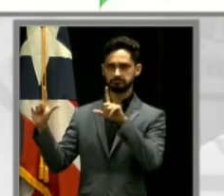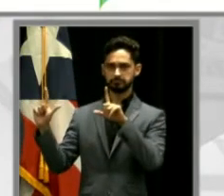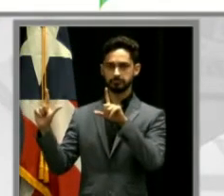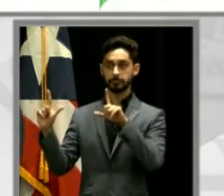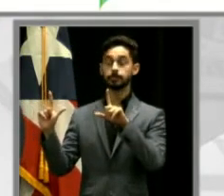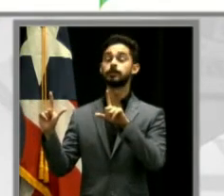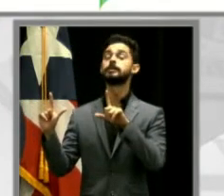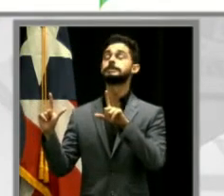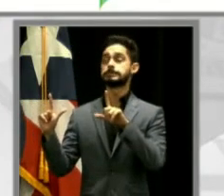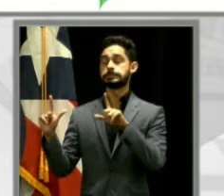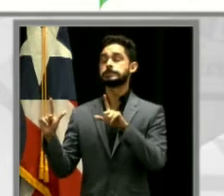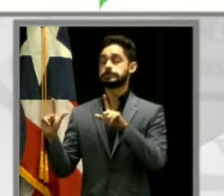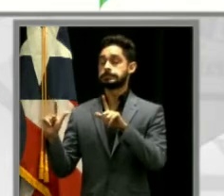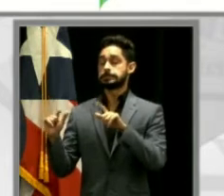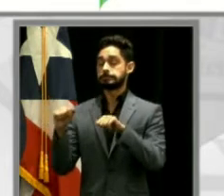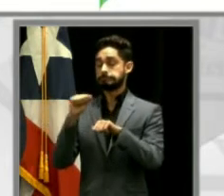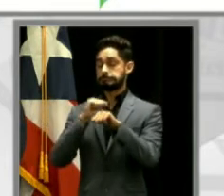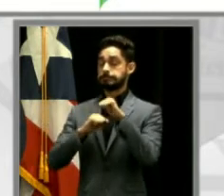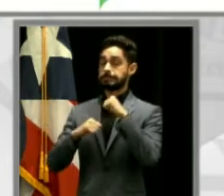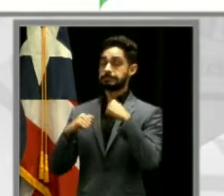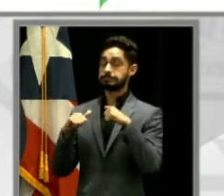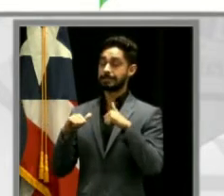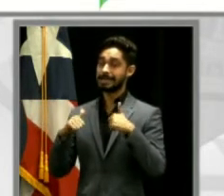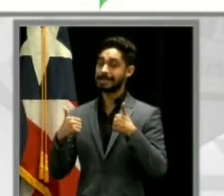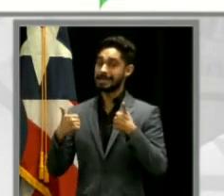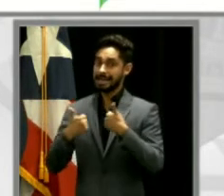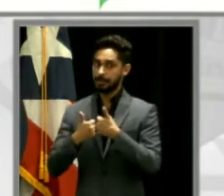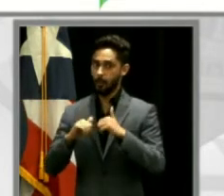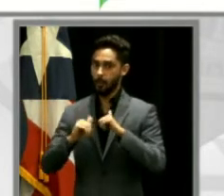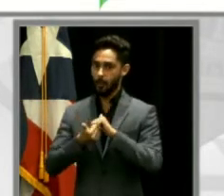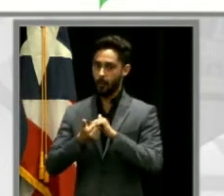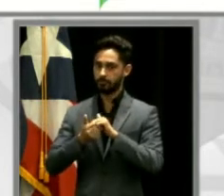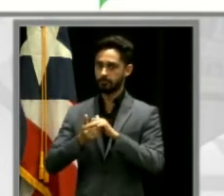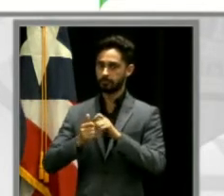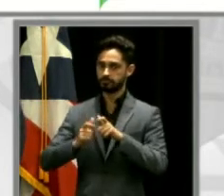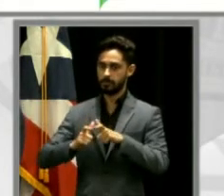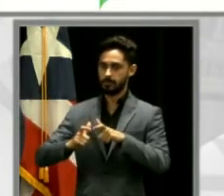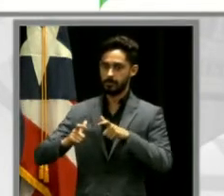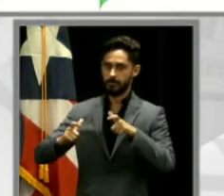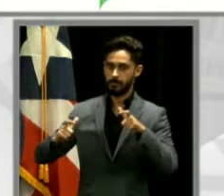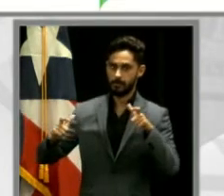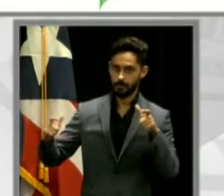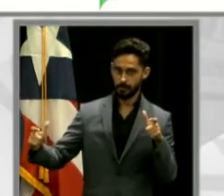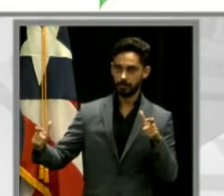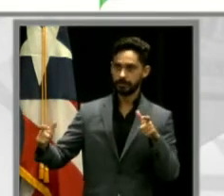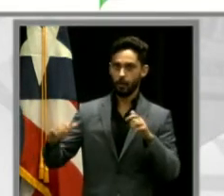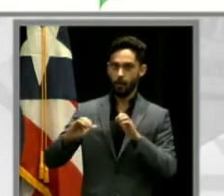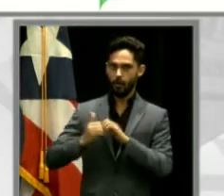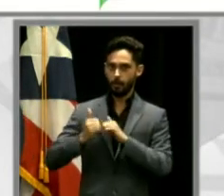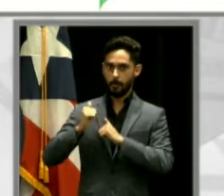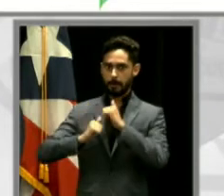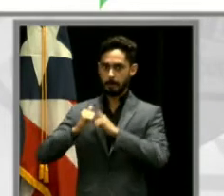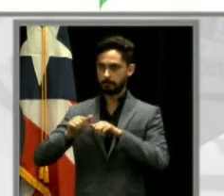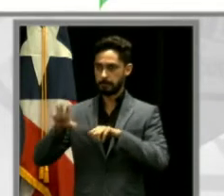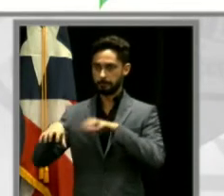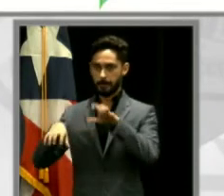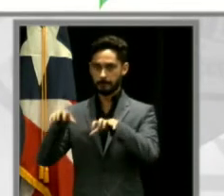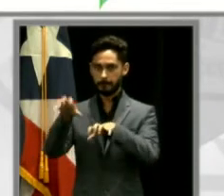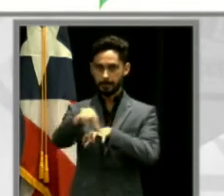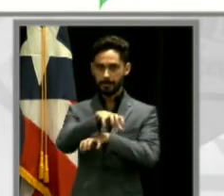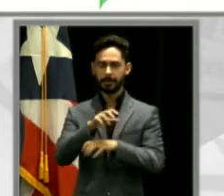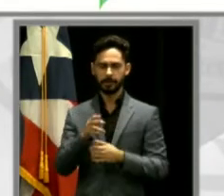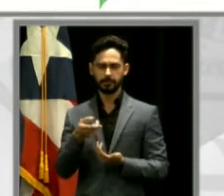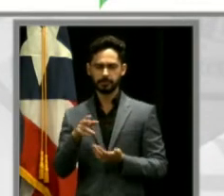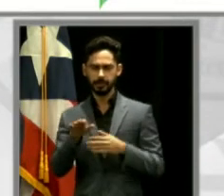retos y limitaciones de crecimiento y expansión. El total, esa colina que ustedes ven en la parte noreste del